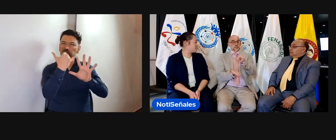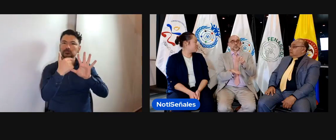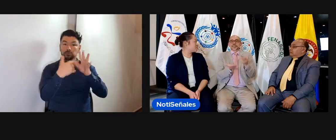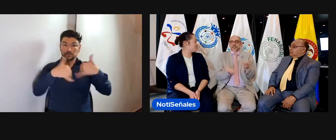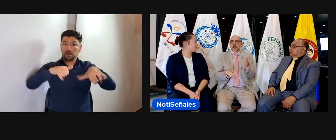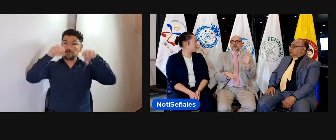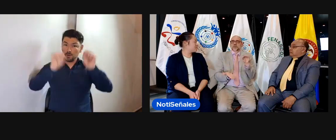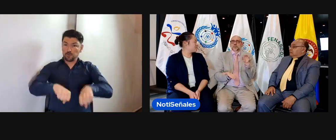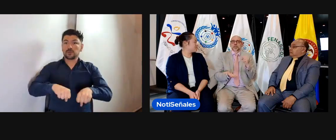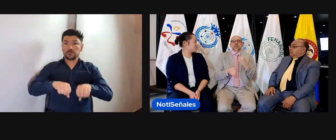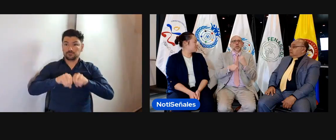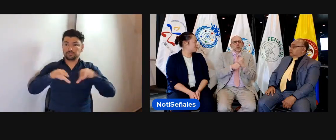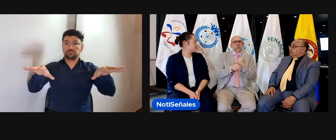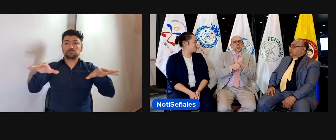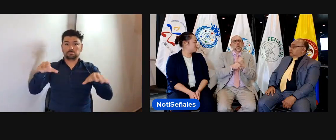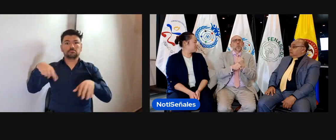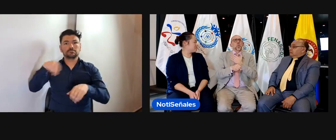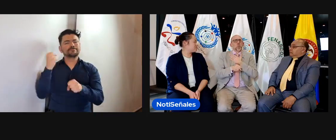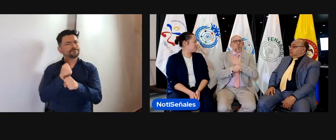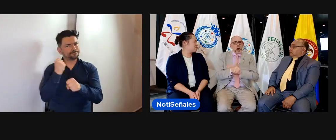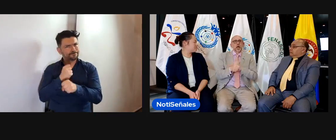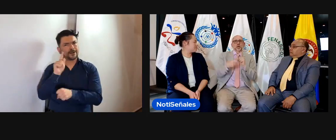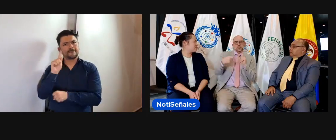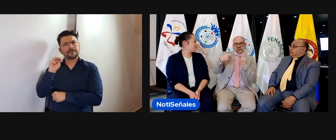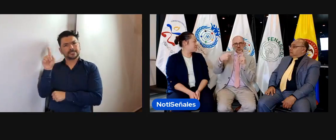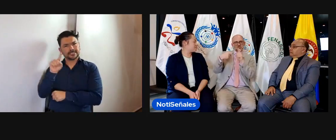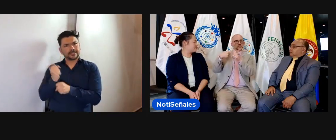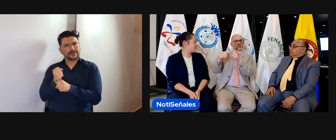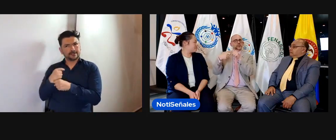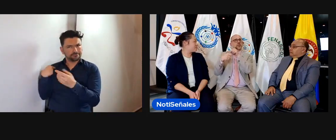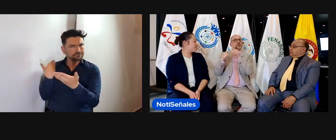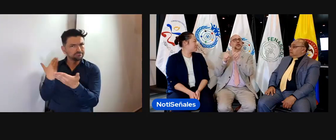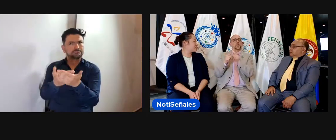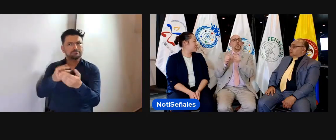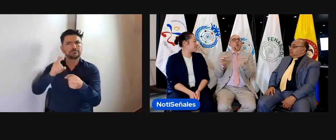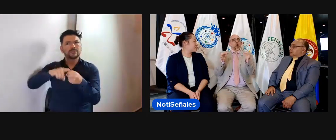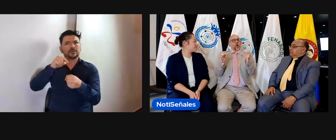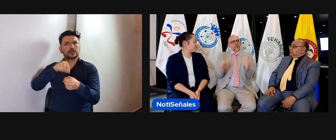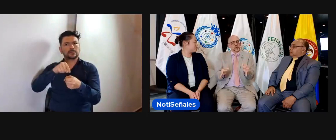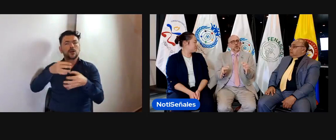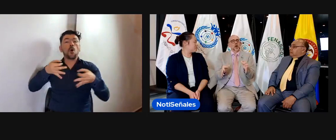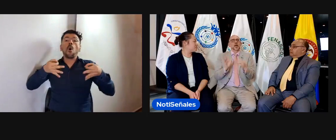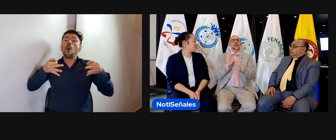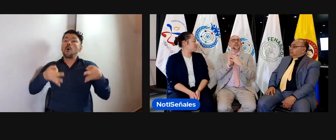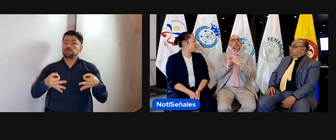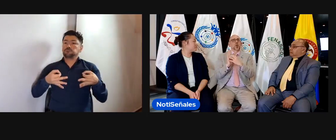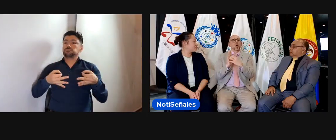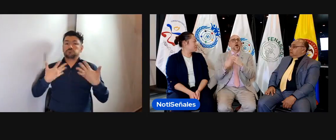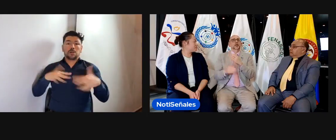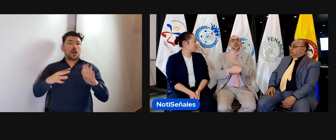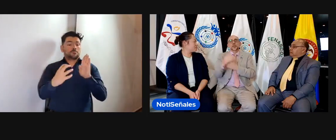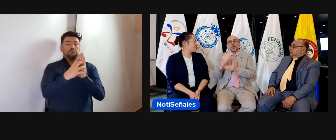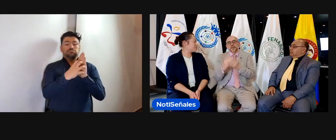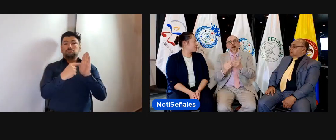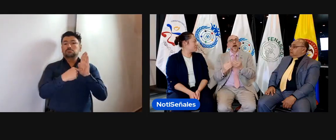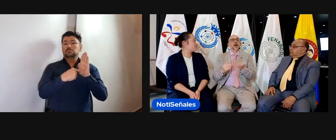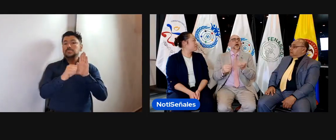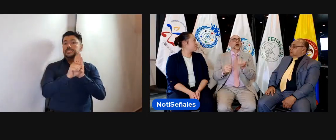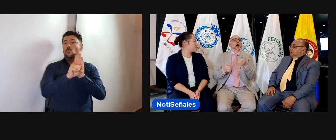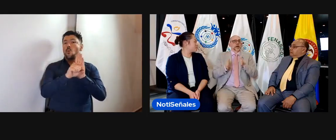también un símbolo en 3D, y que de esta manera, pues, sea oficial. Estamos en estos momentos, en ese